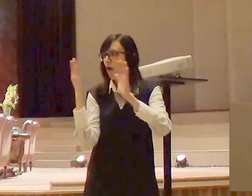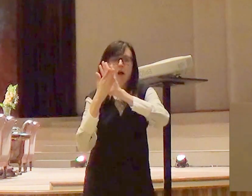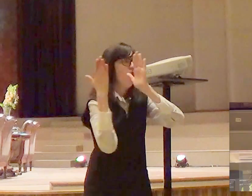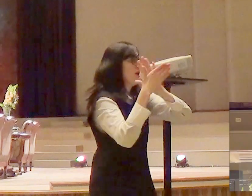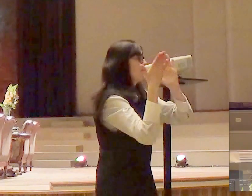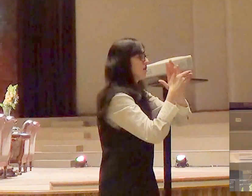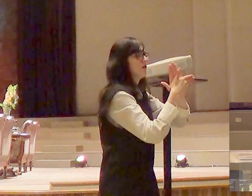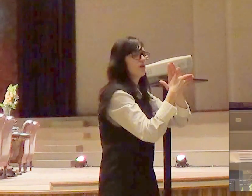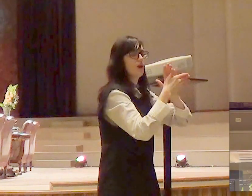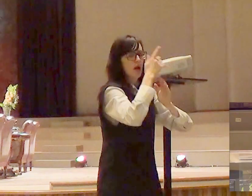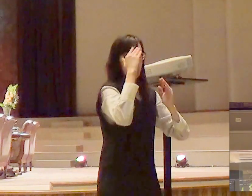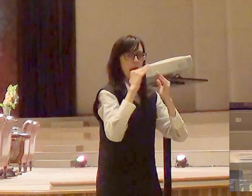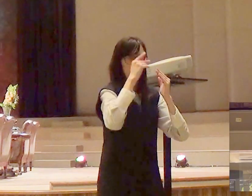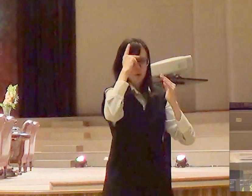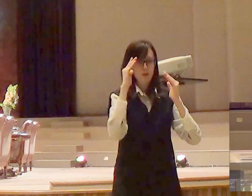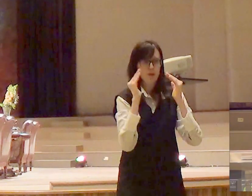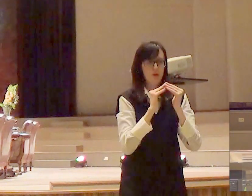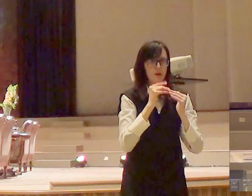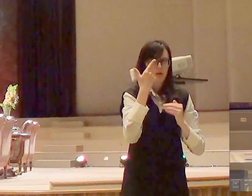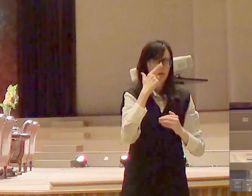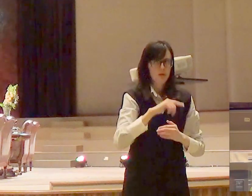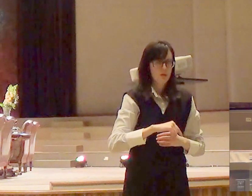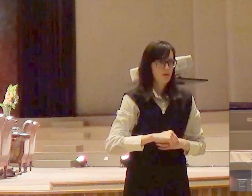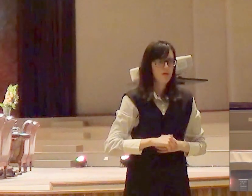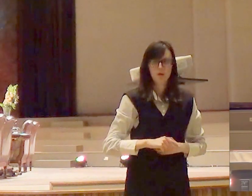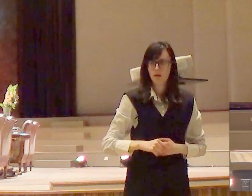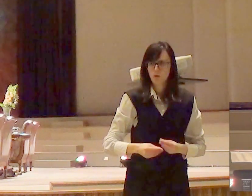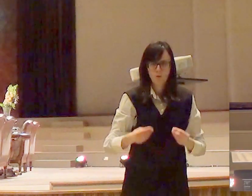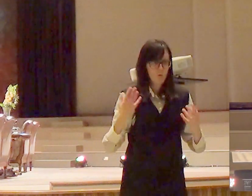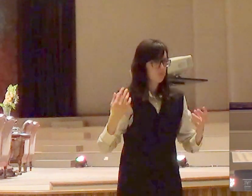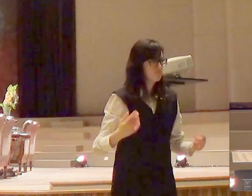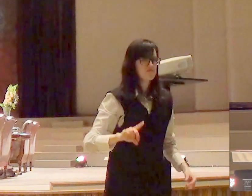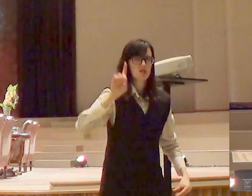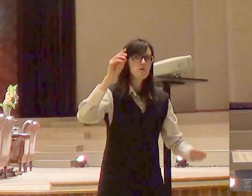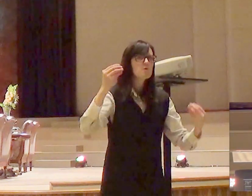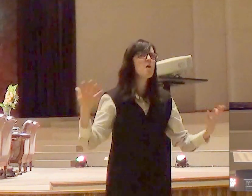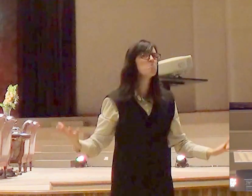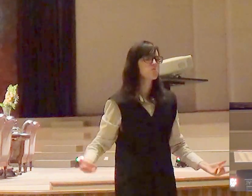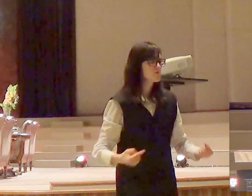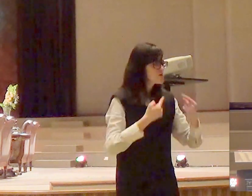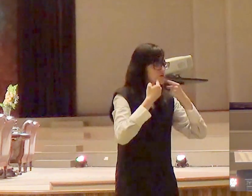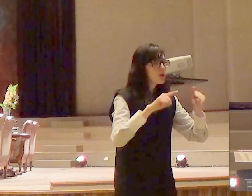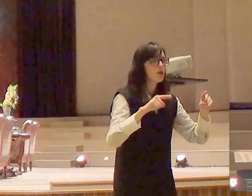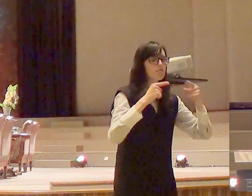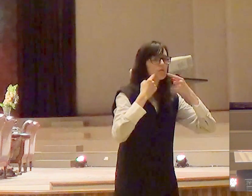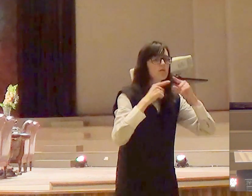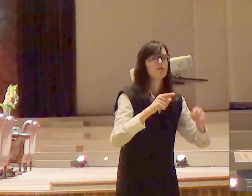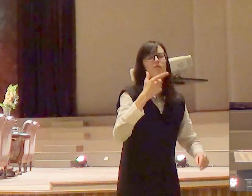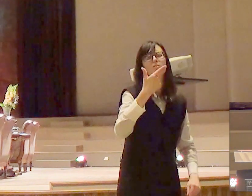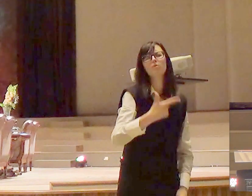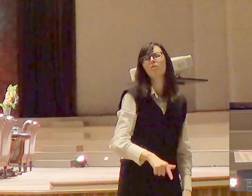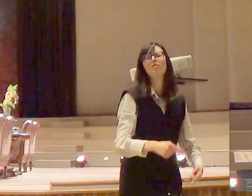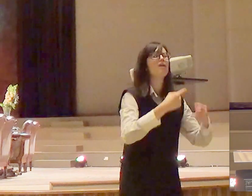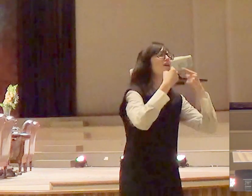começou de novo a cooptação começou começou de novo a pactuação a